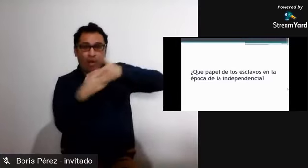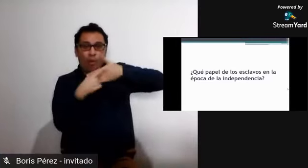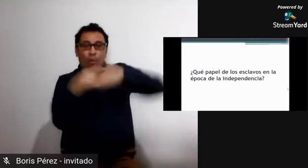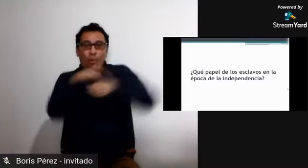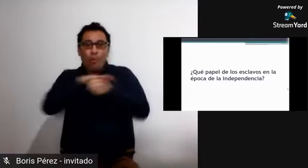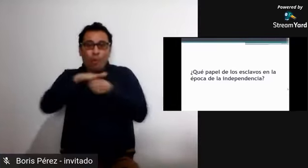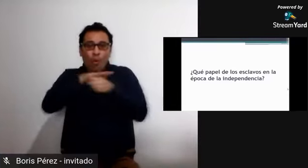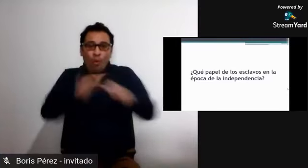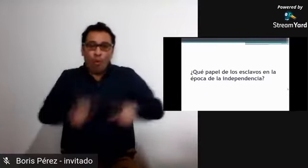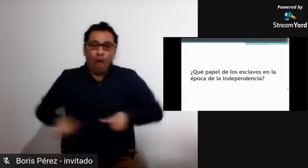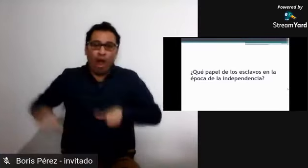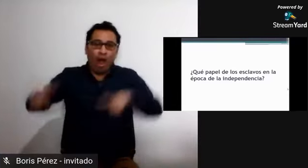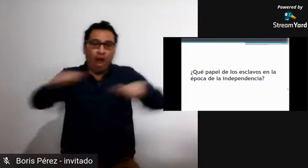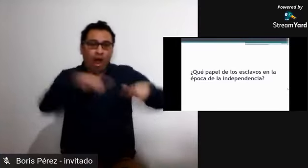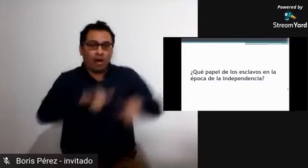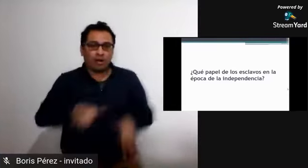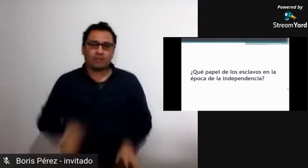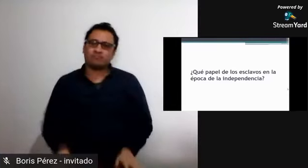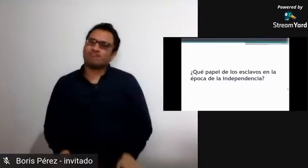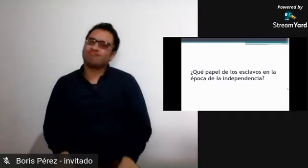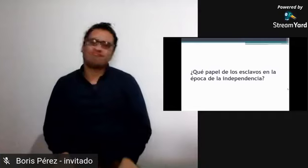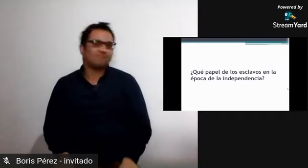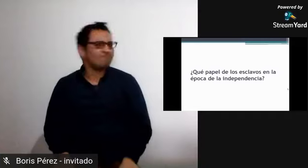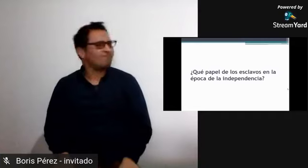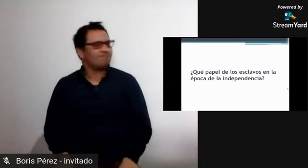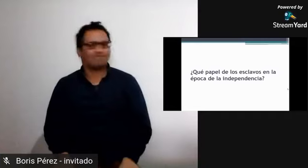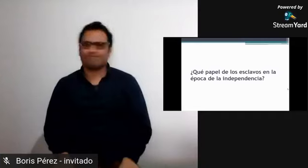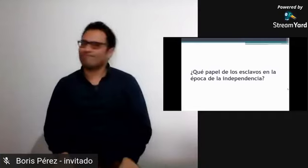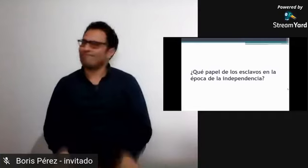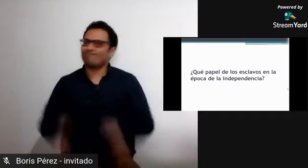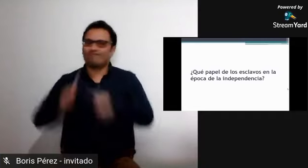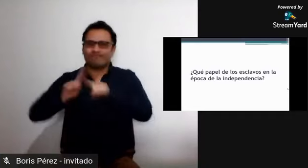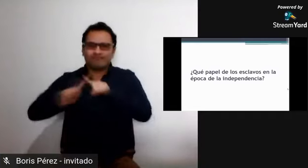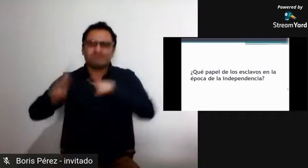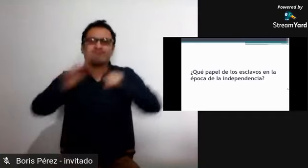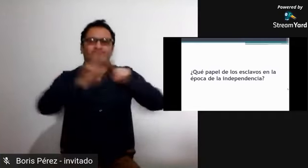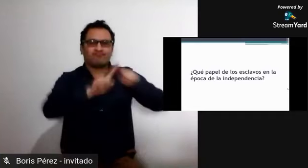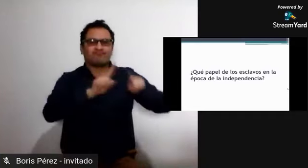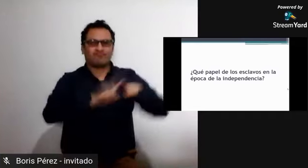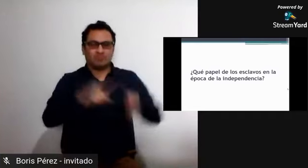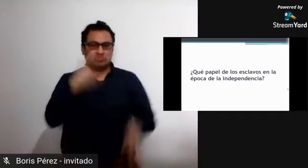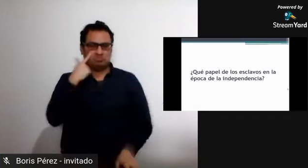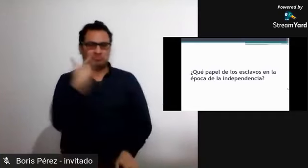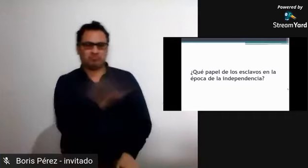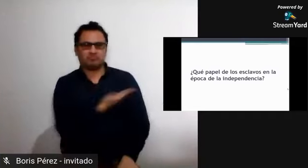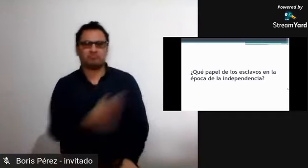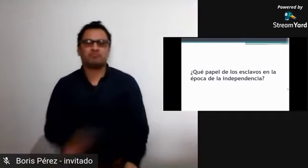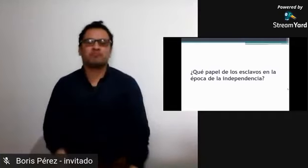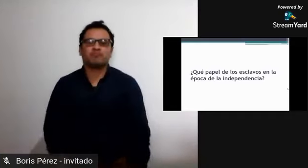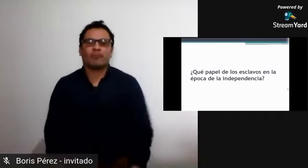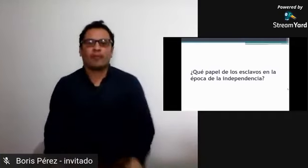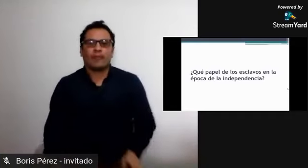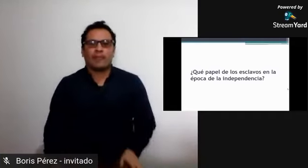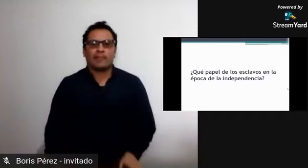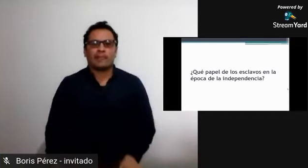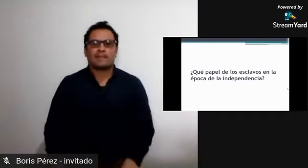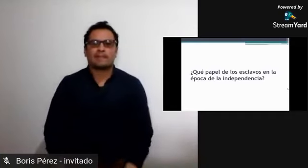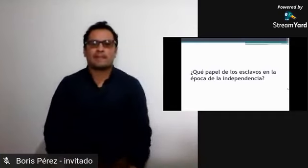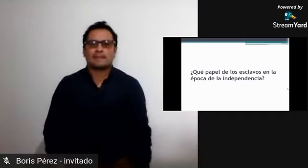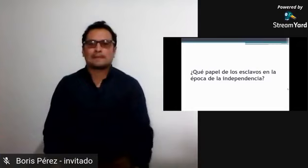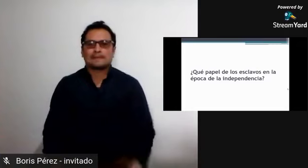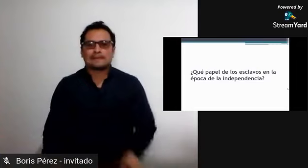nativos propios americanos, los colombianos, cuando hablamos específicamente de nuestros compatriotas, de